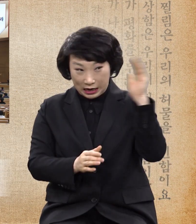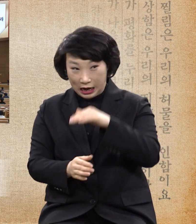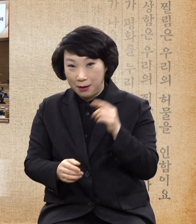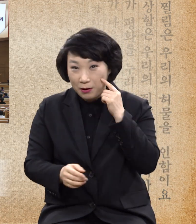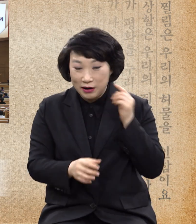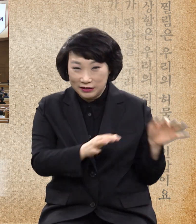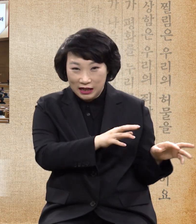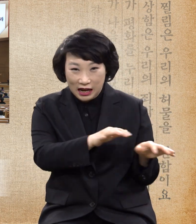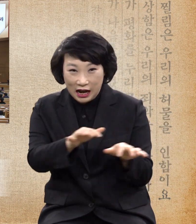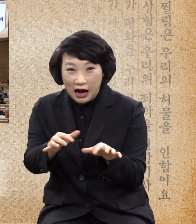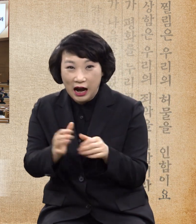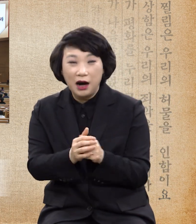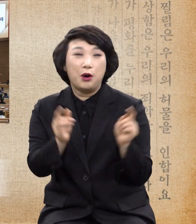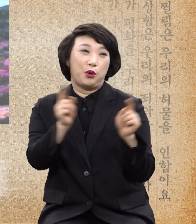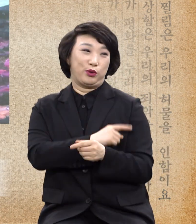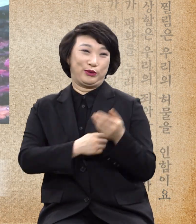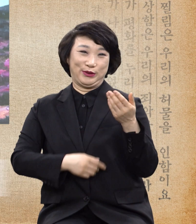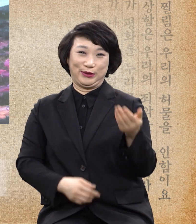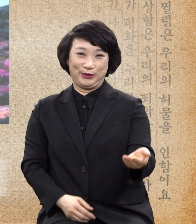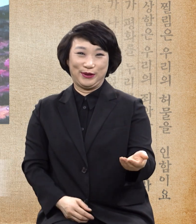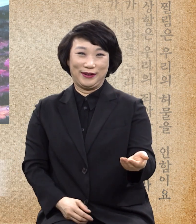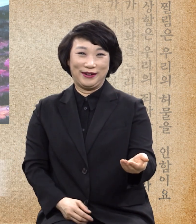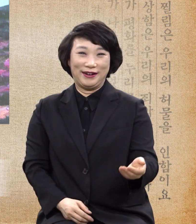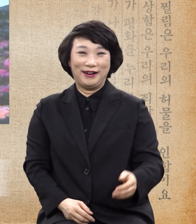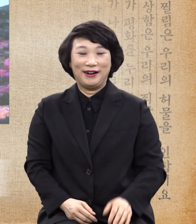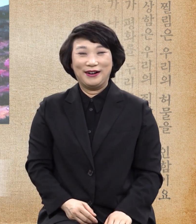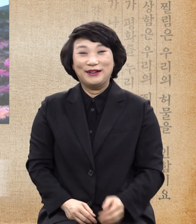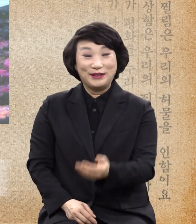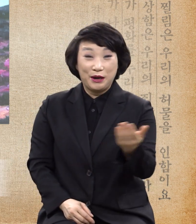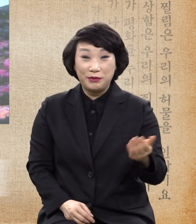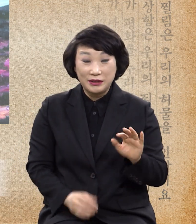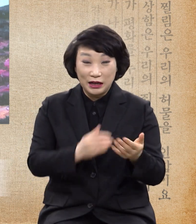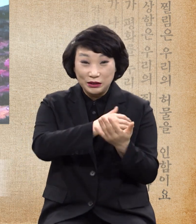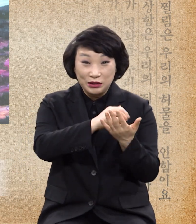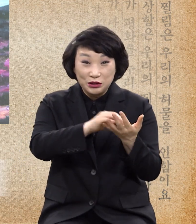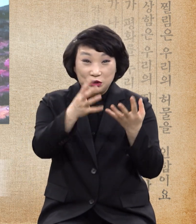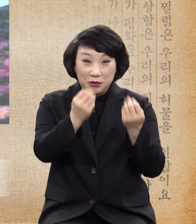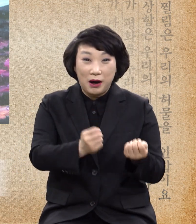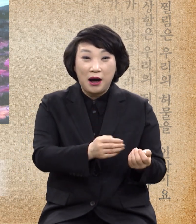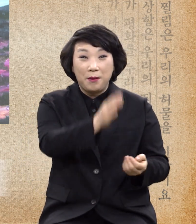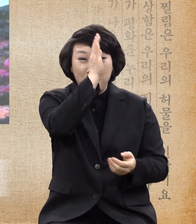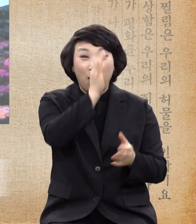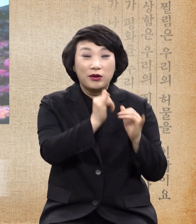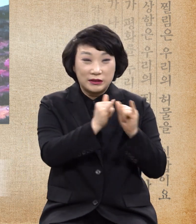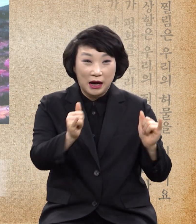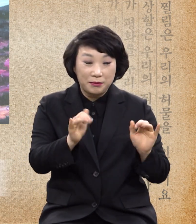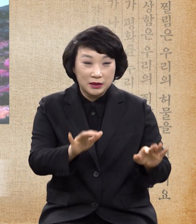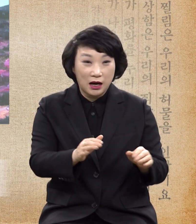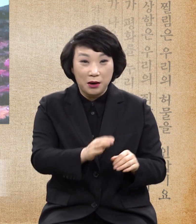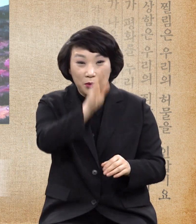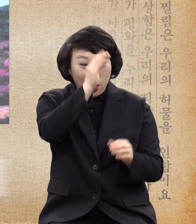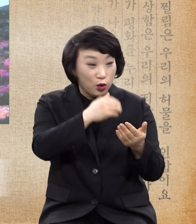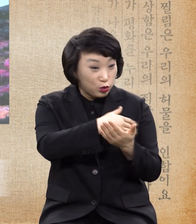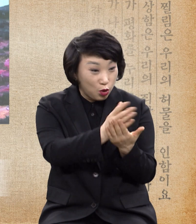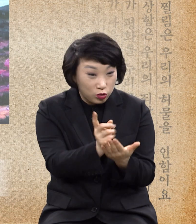고치시더라 자 각색병자 병의 종류가 어떤 종류와